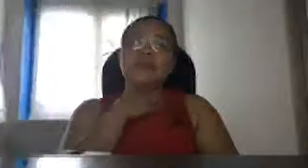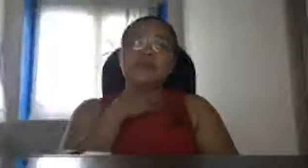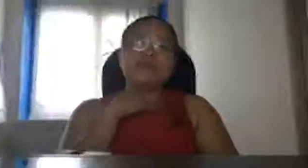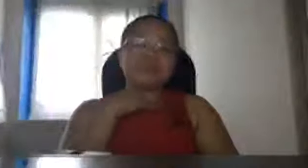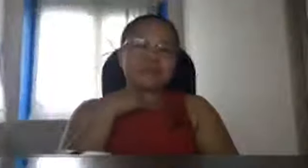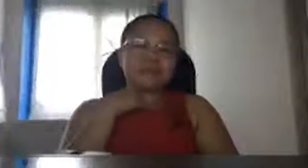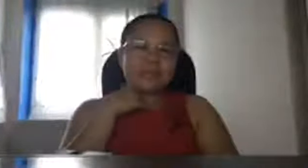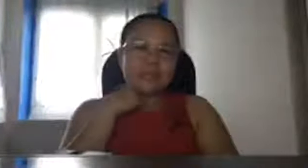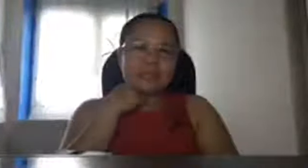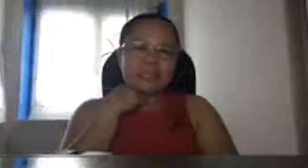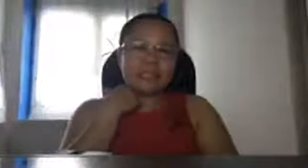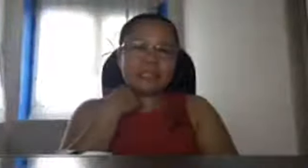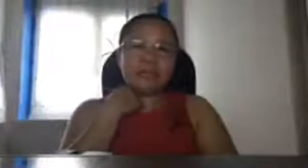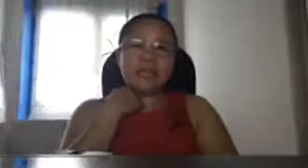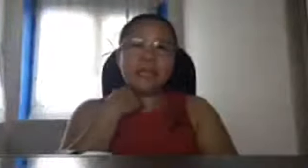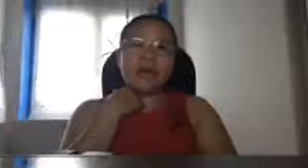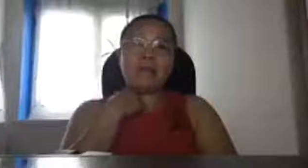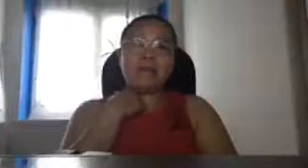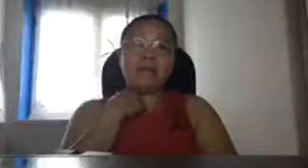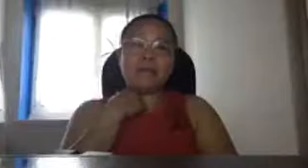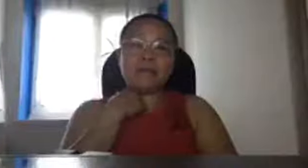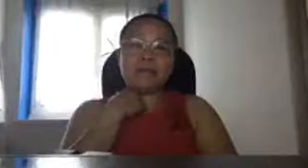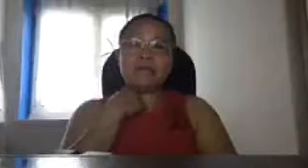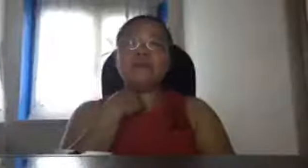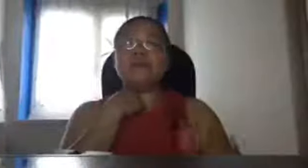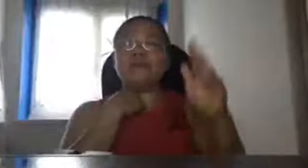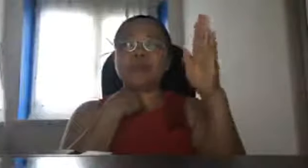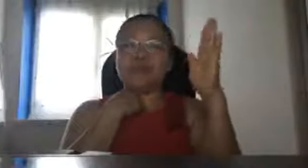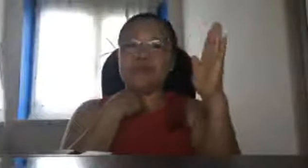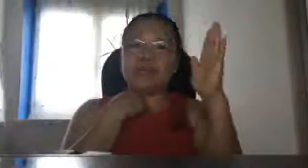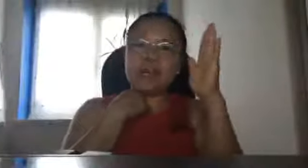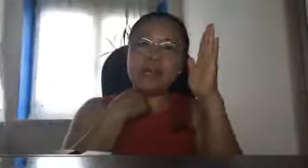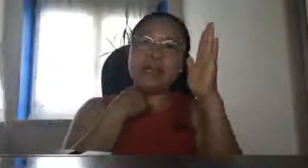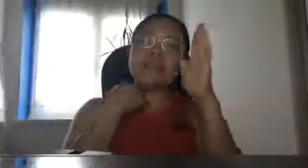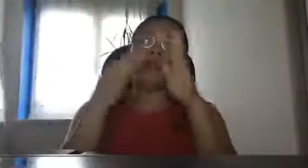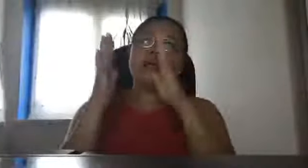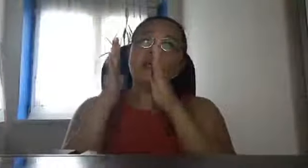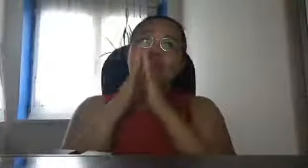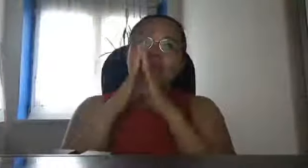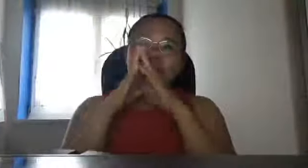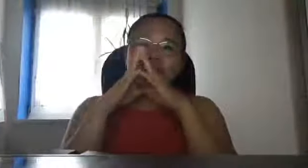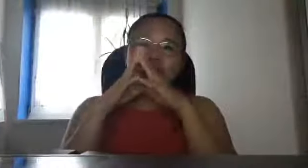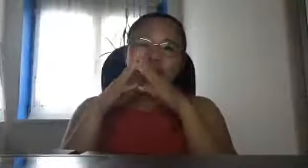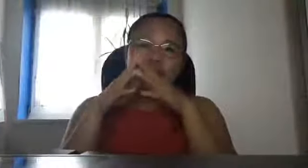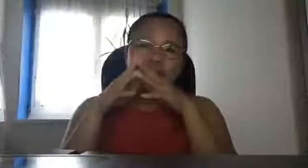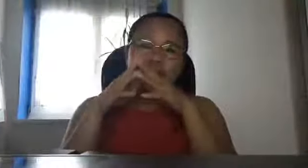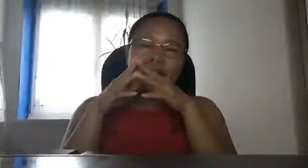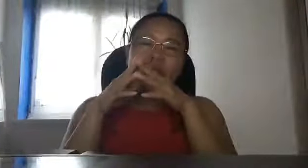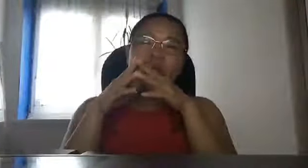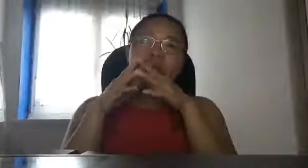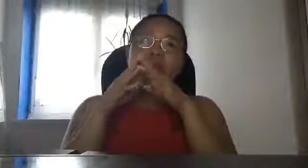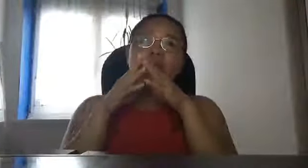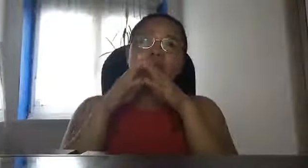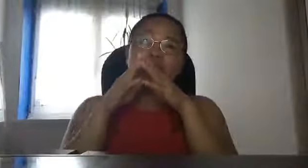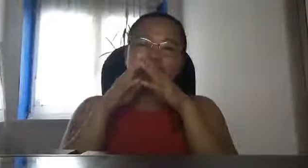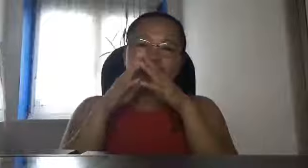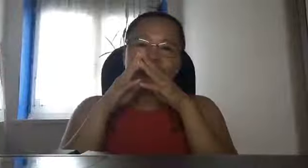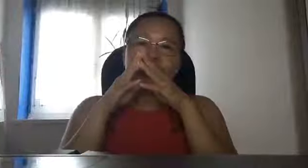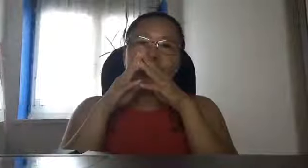hanggang dito na lamang po so buong Pilipinas nakikiusap po kayo huwag po tayo